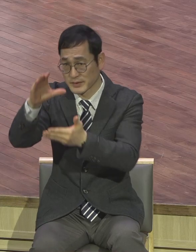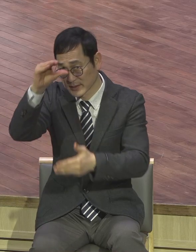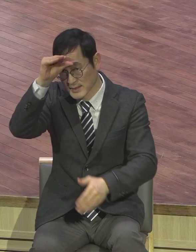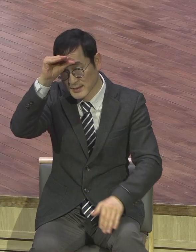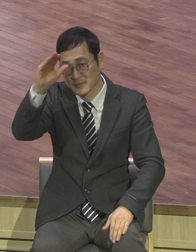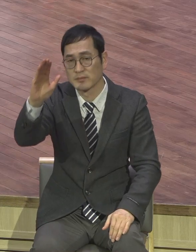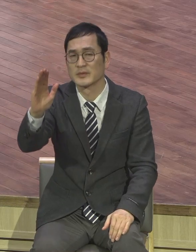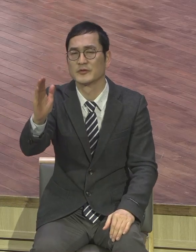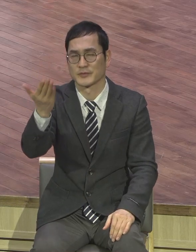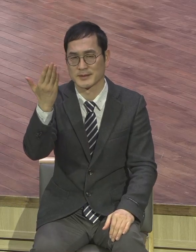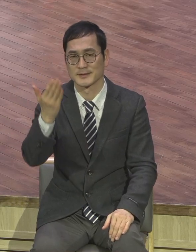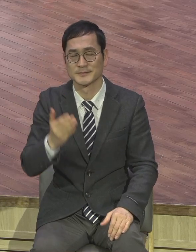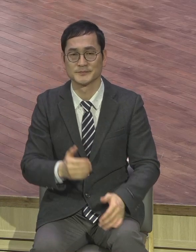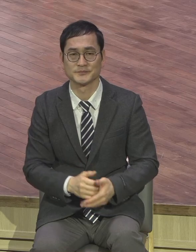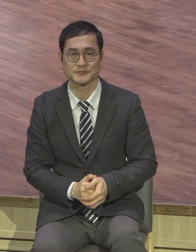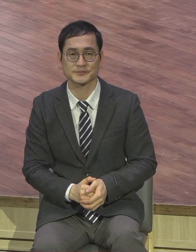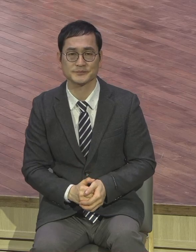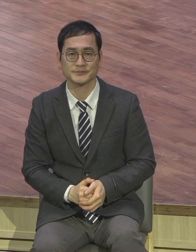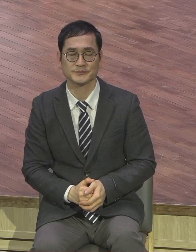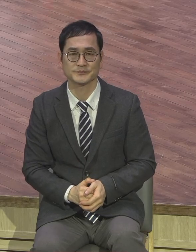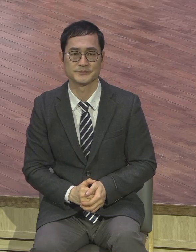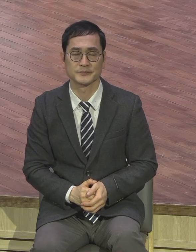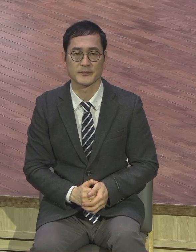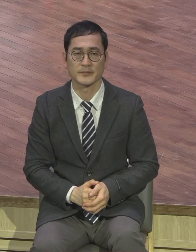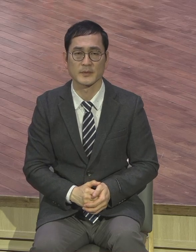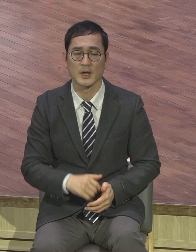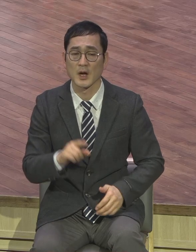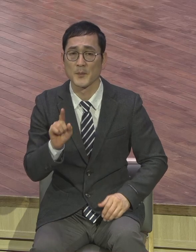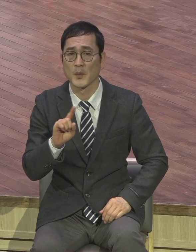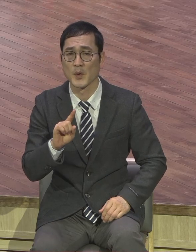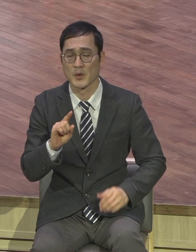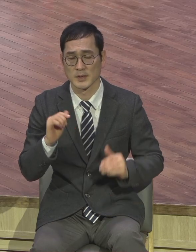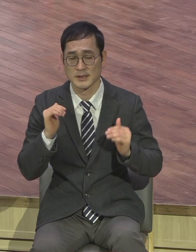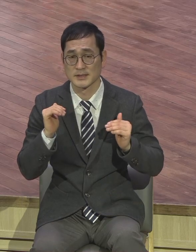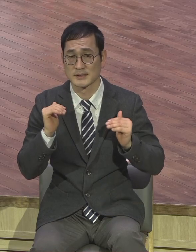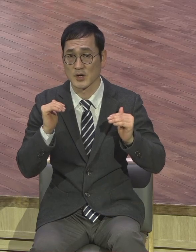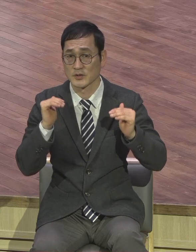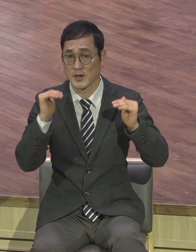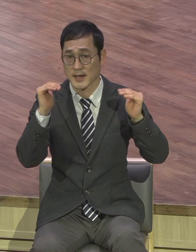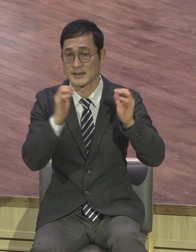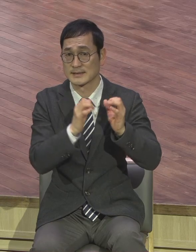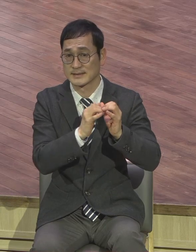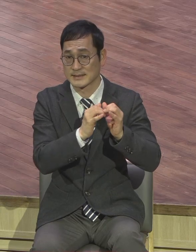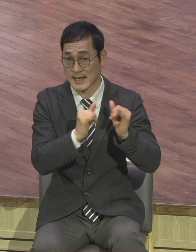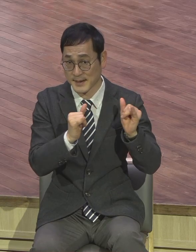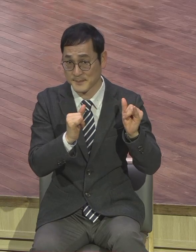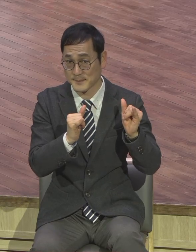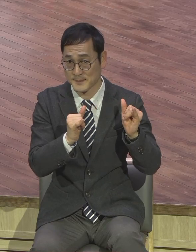이런 말이 있어요. 성장하는 사람은 결코 늙지 않는다.